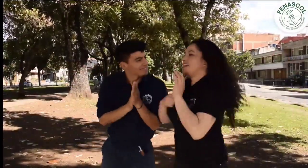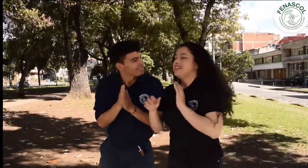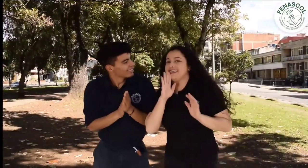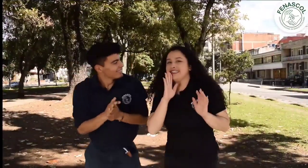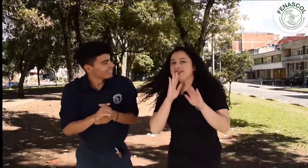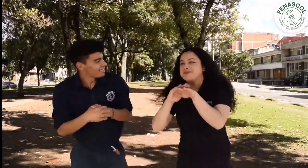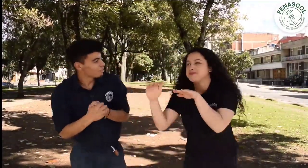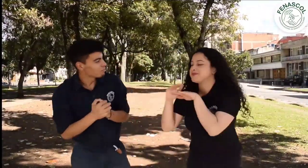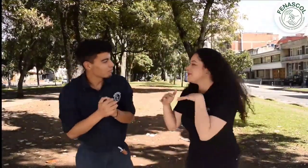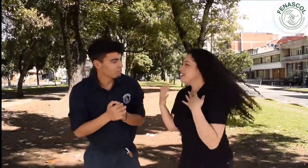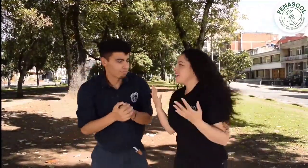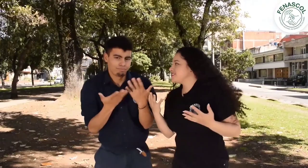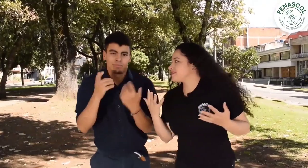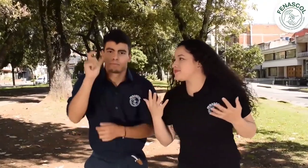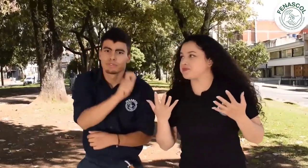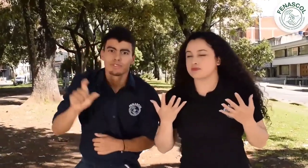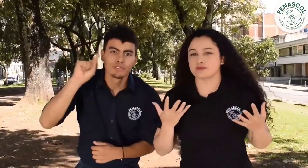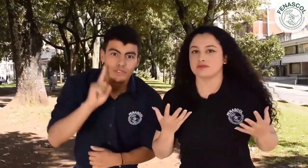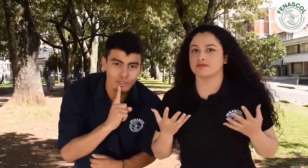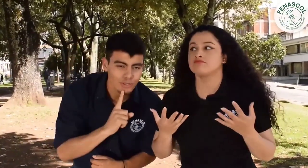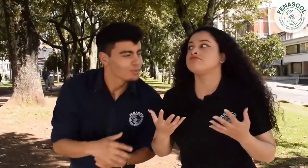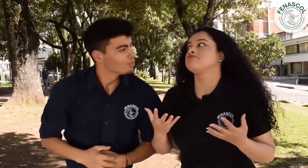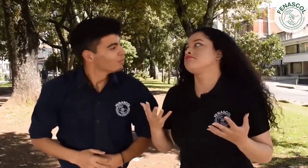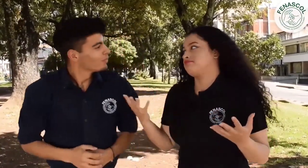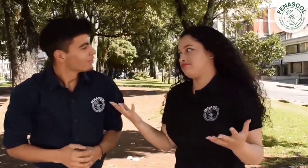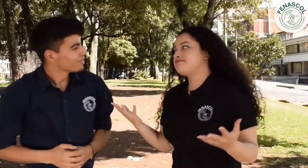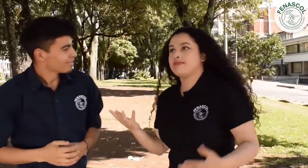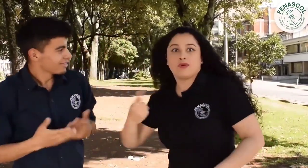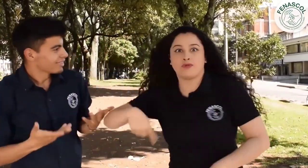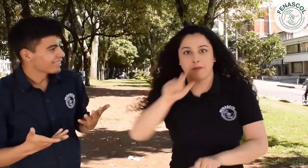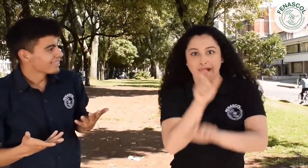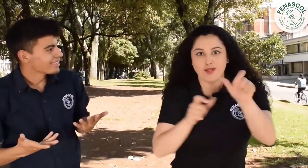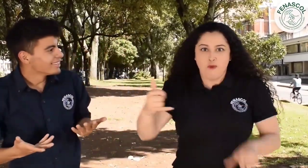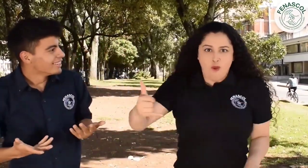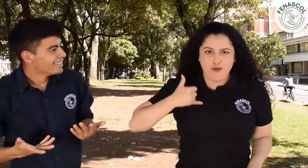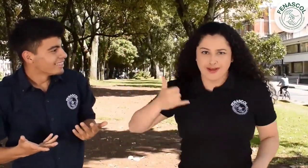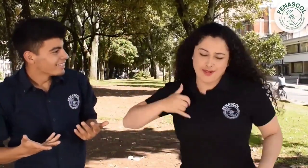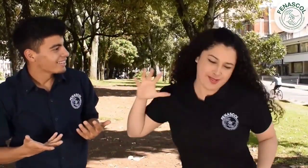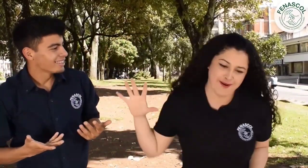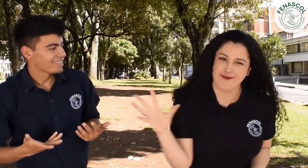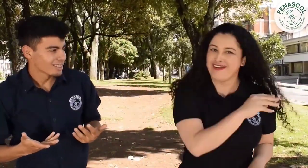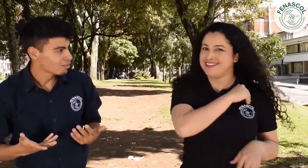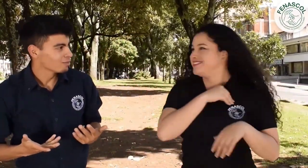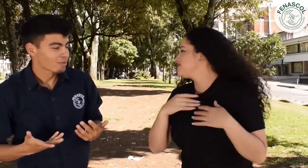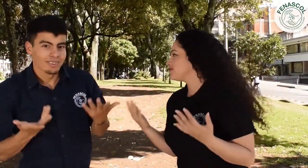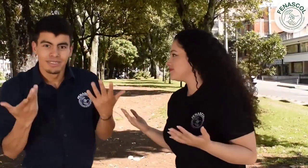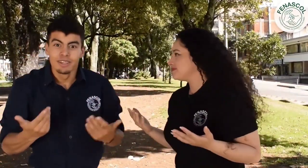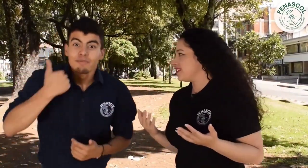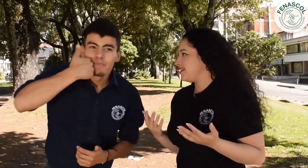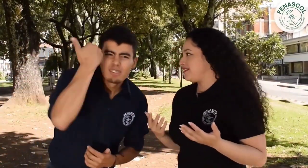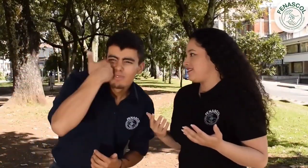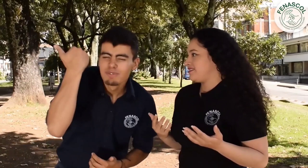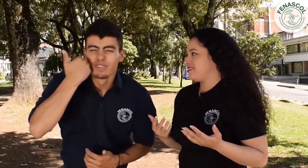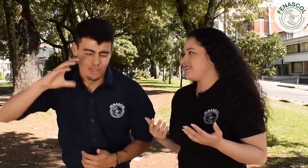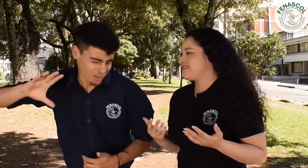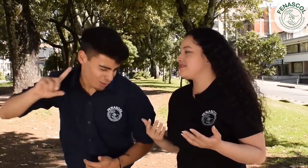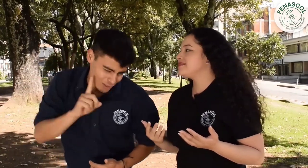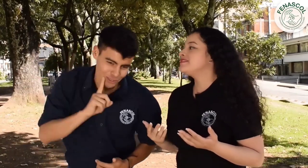Bueno, ¿quiénes son los invitados? Personas sordas. Sí, claro. Todas las personas jóvenes. También adultos. Todos